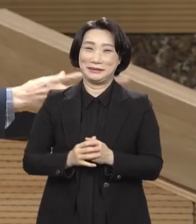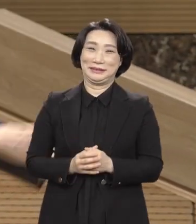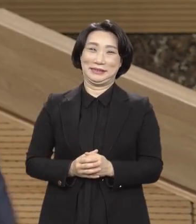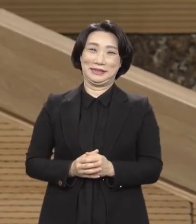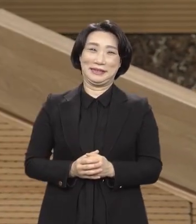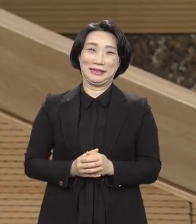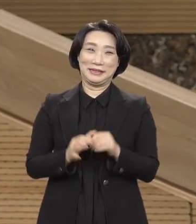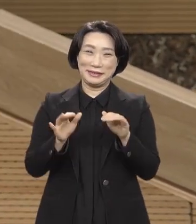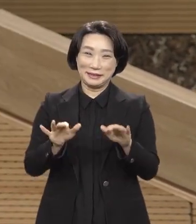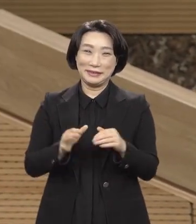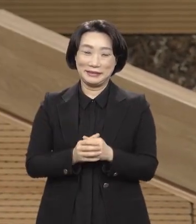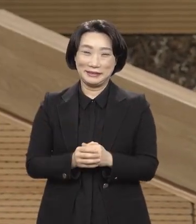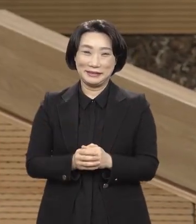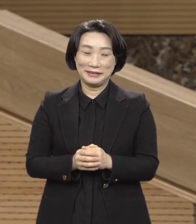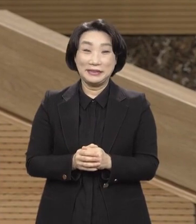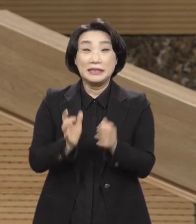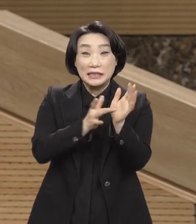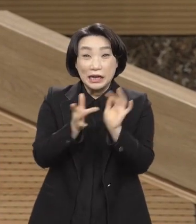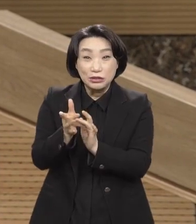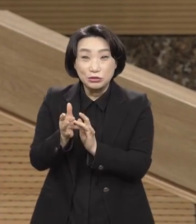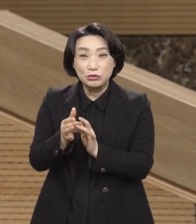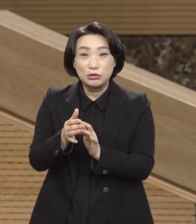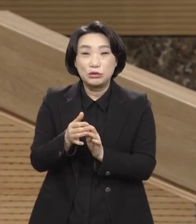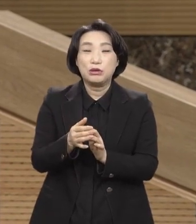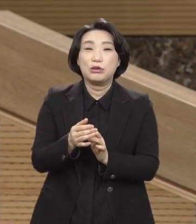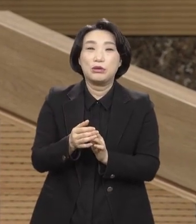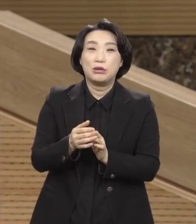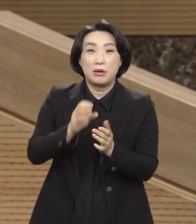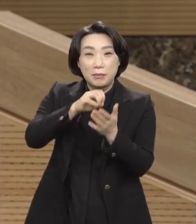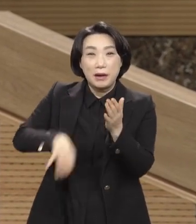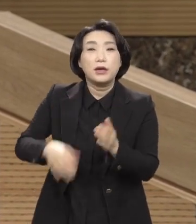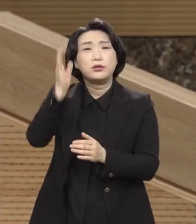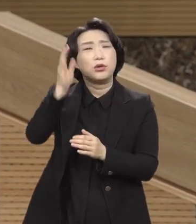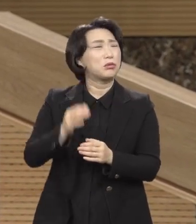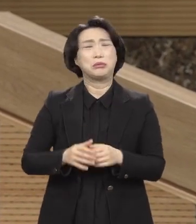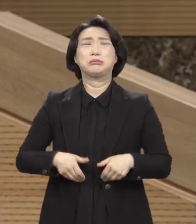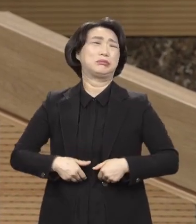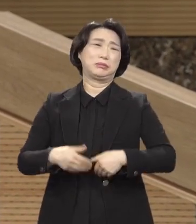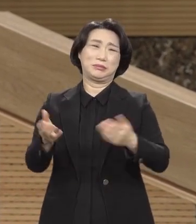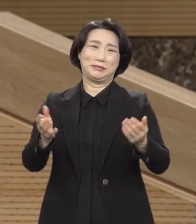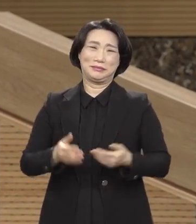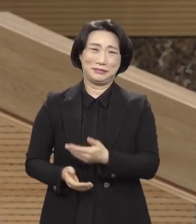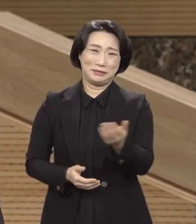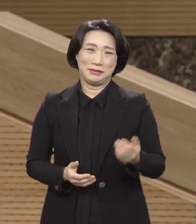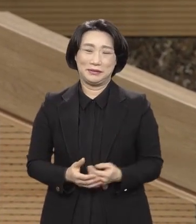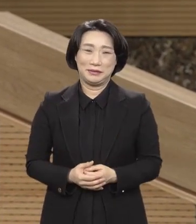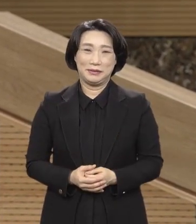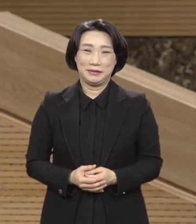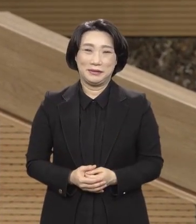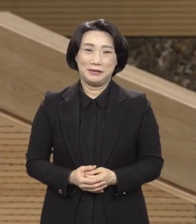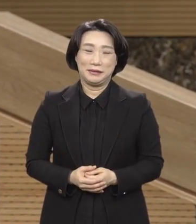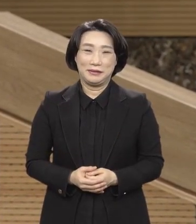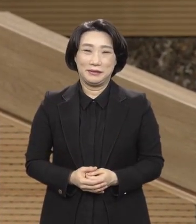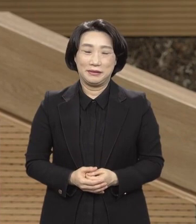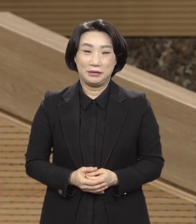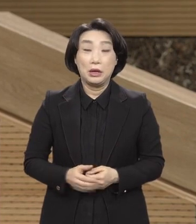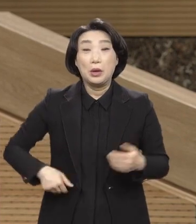그래서 예수가 없는 설교는 아무 가치가 없어 아멘 회개가 없는